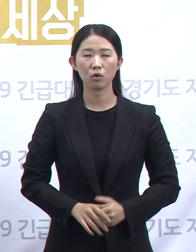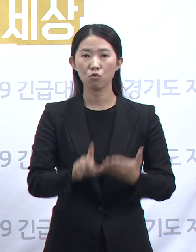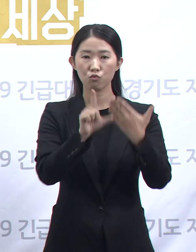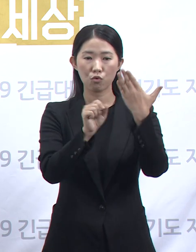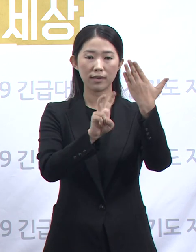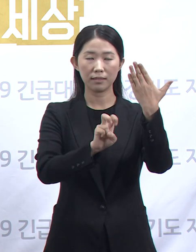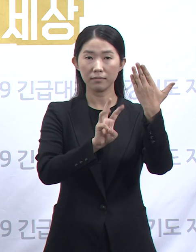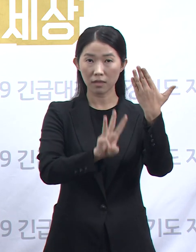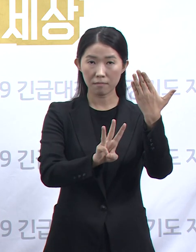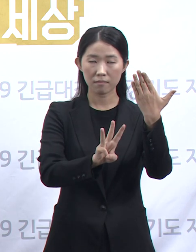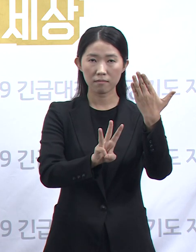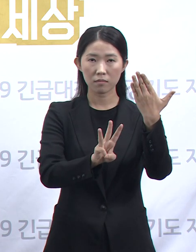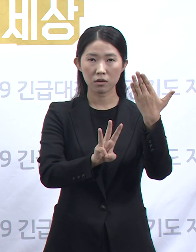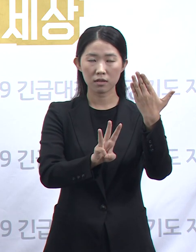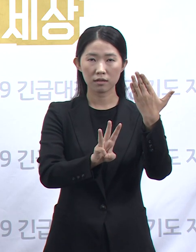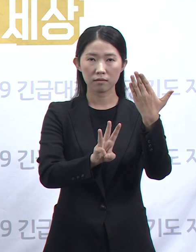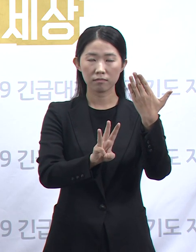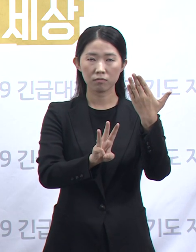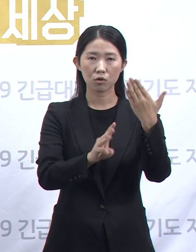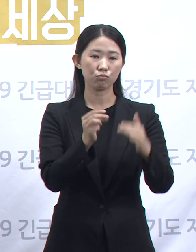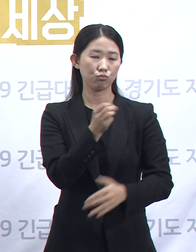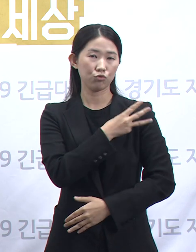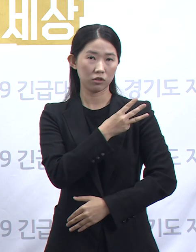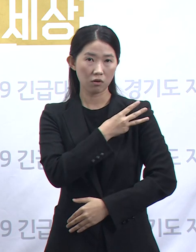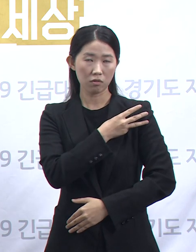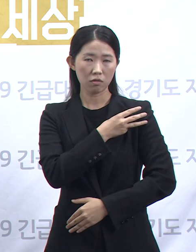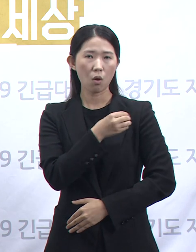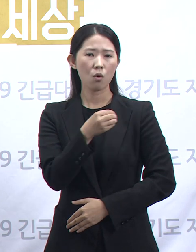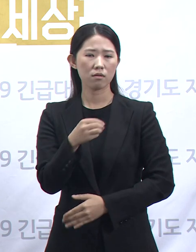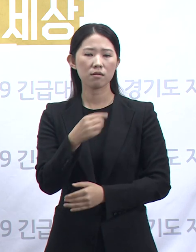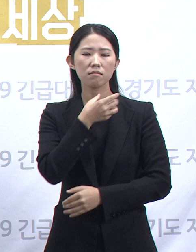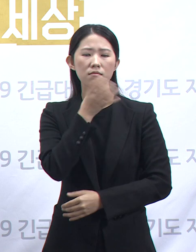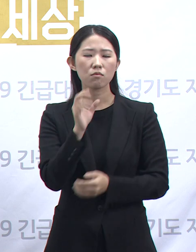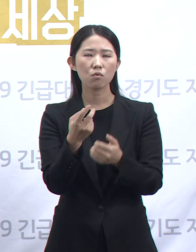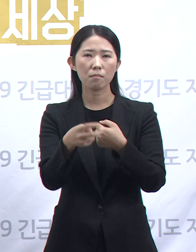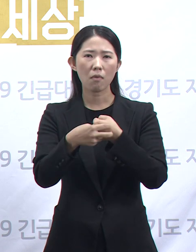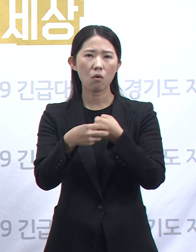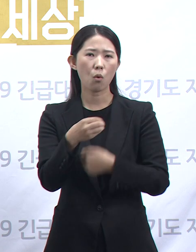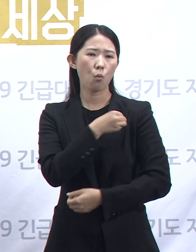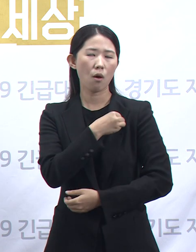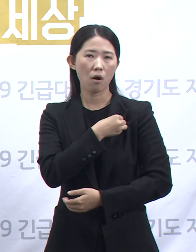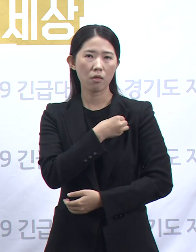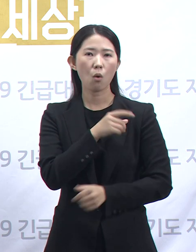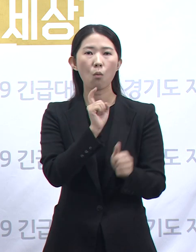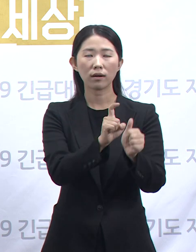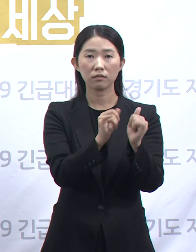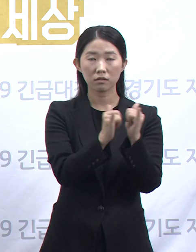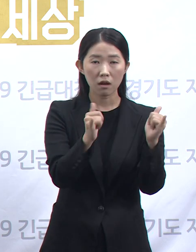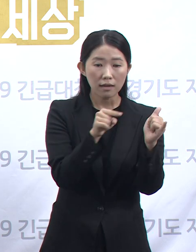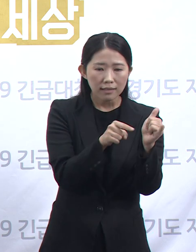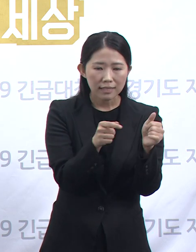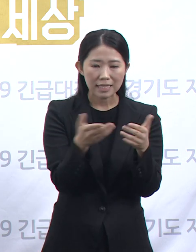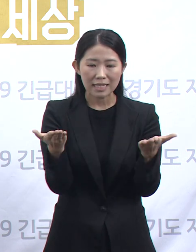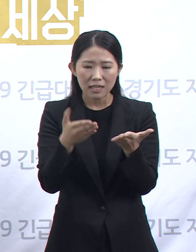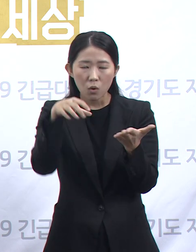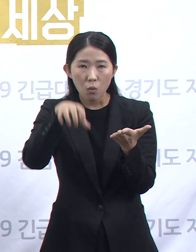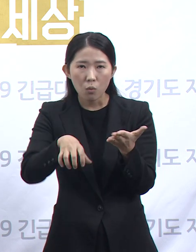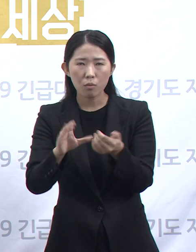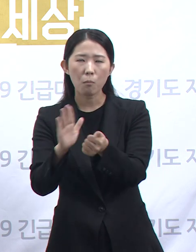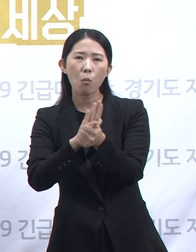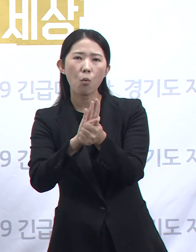9월 23일 해당 요양원 입소자의 첫 확진 이후, 9월 24일 같은 층에 근무하는 요양보호사 1명이 추가 확진되었습니다.